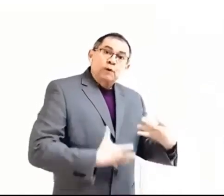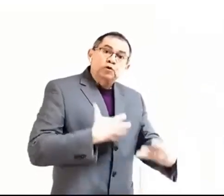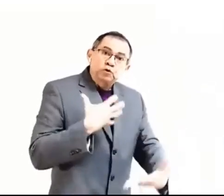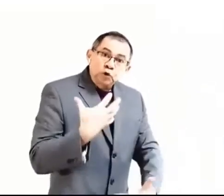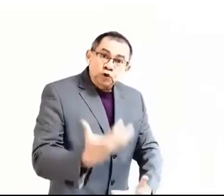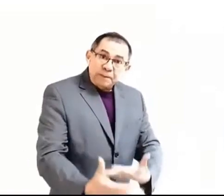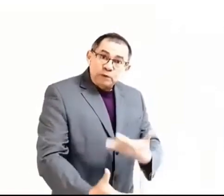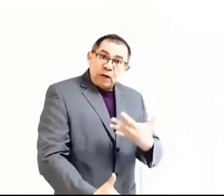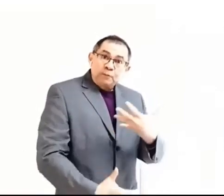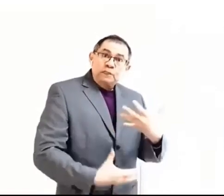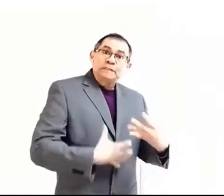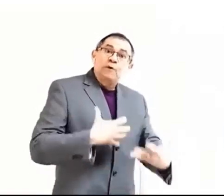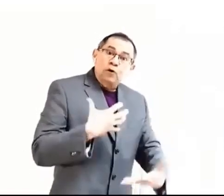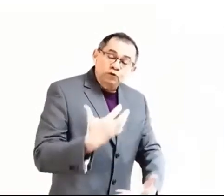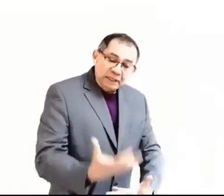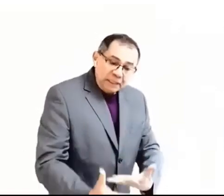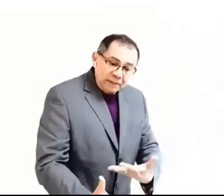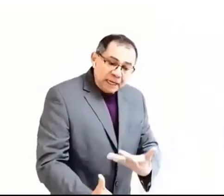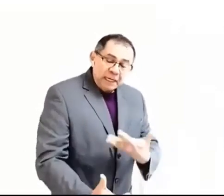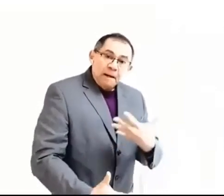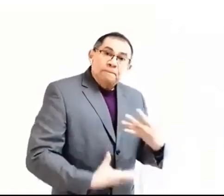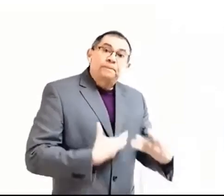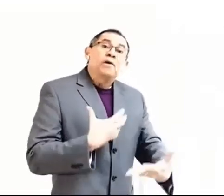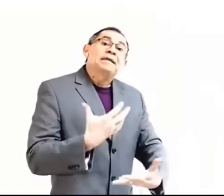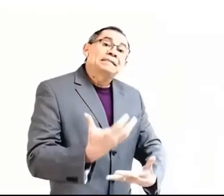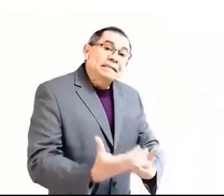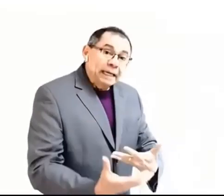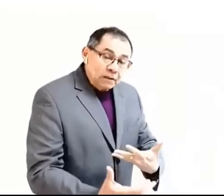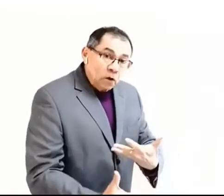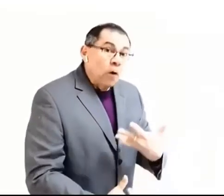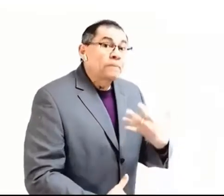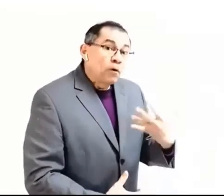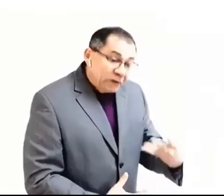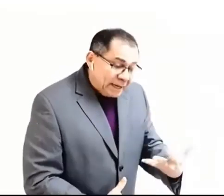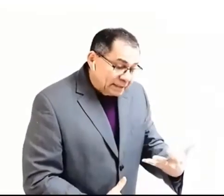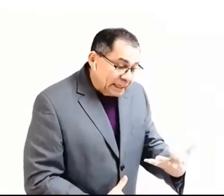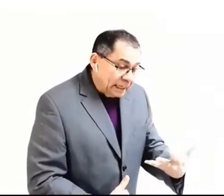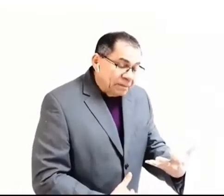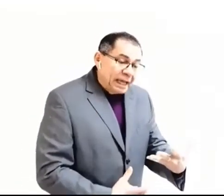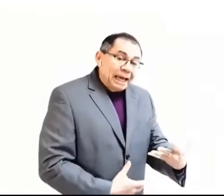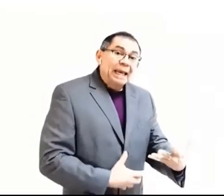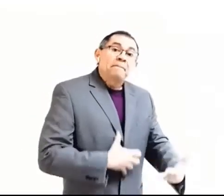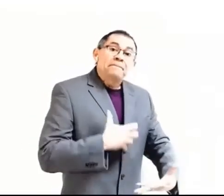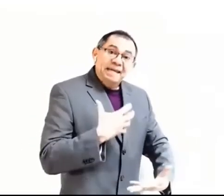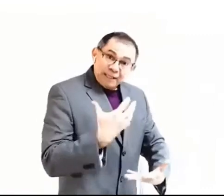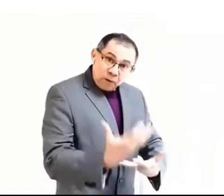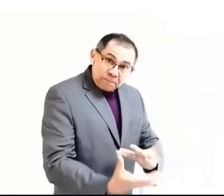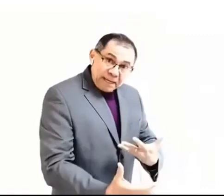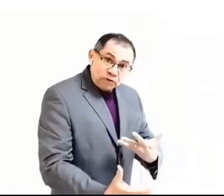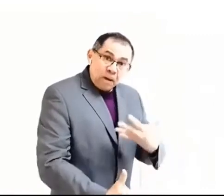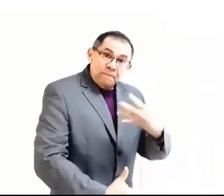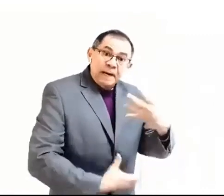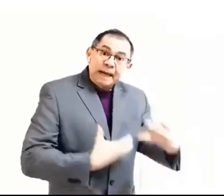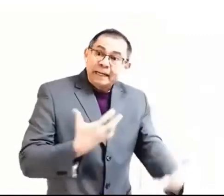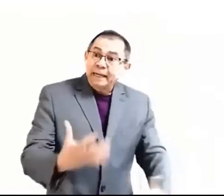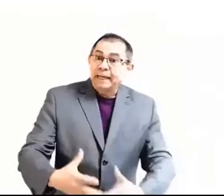apresuramos, hicimos cosas indebidas, puede ser, o podría ser, la pie de tropiezo, para que